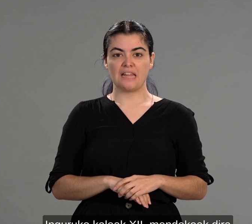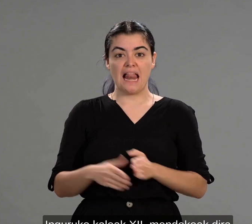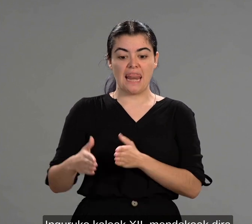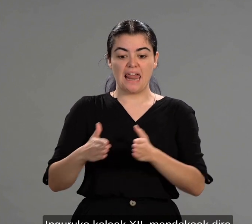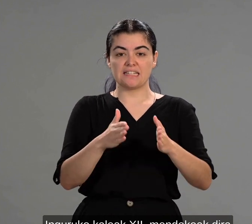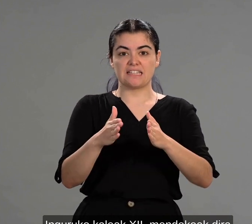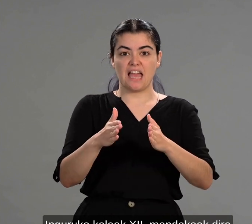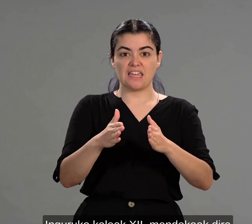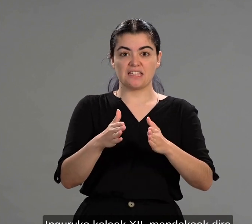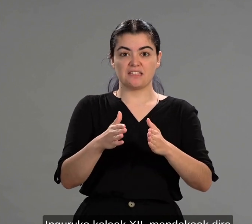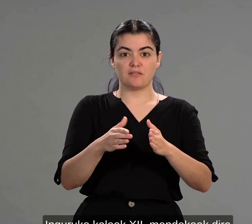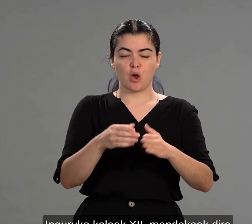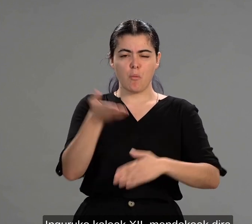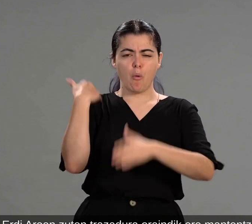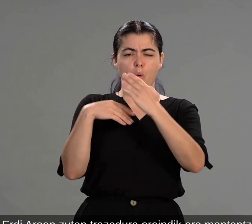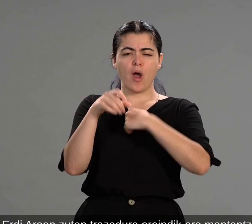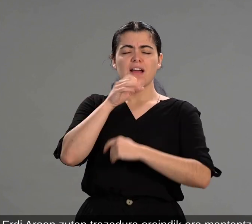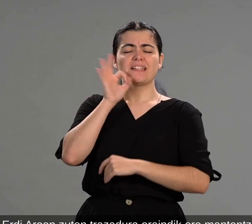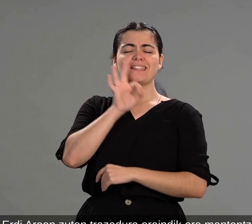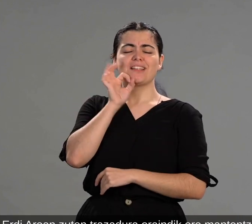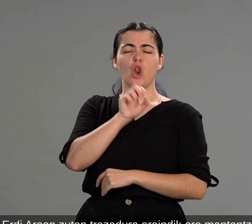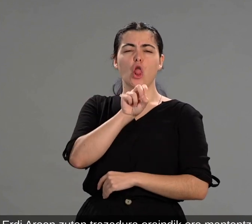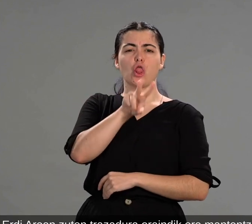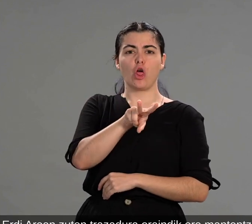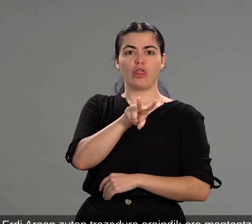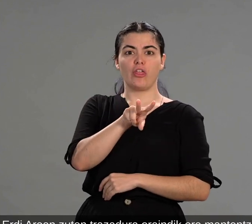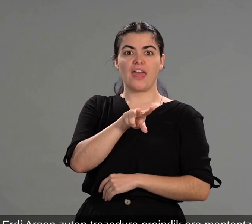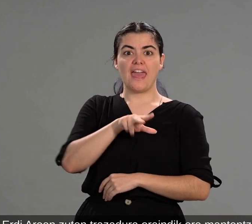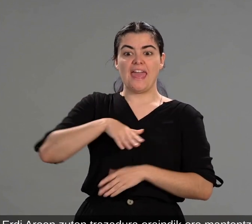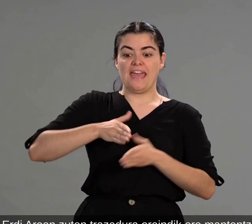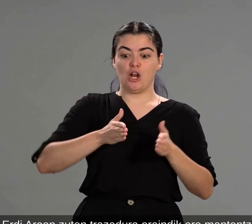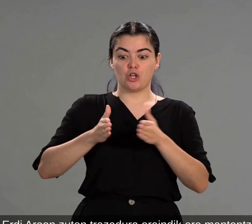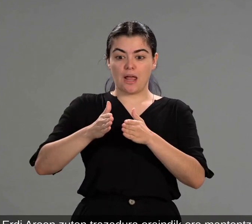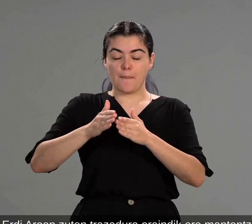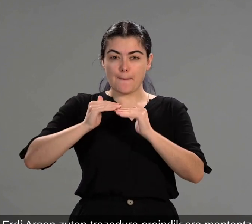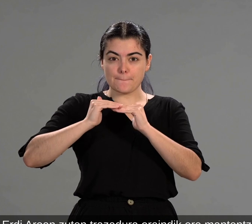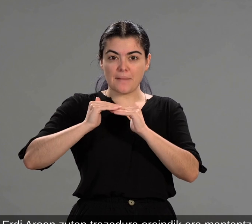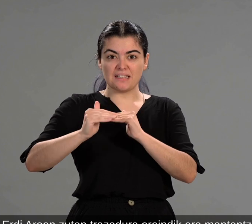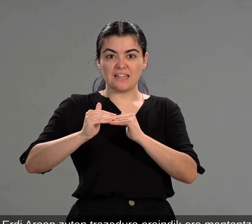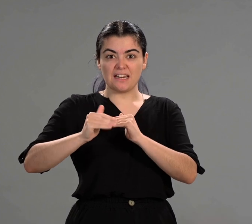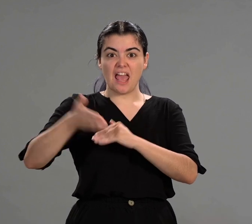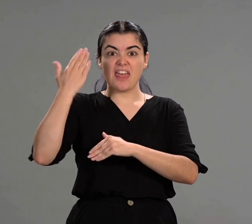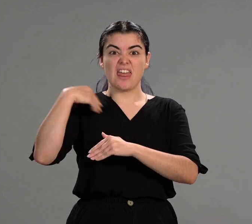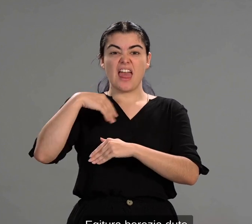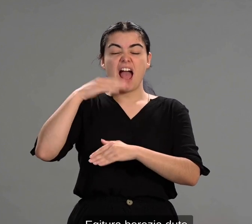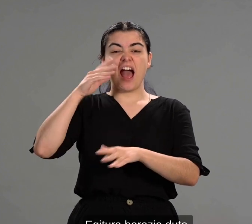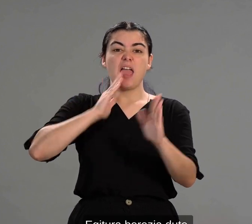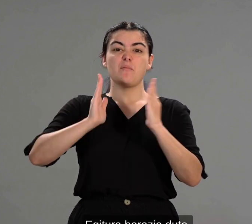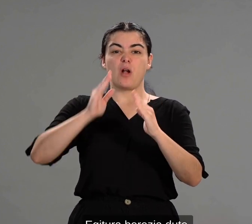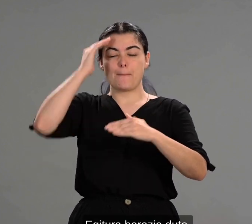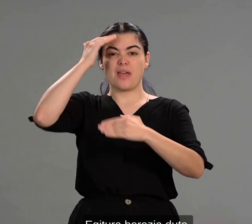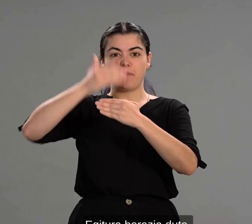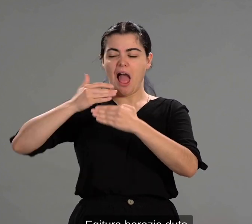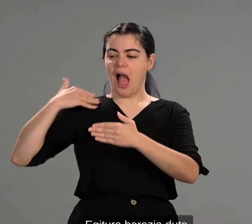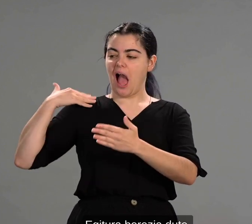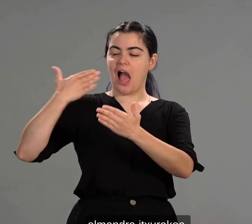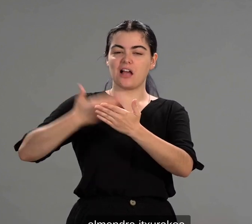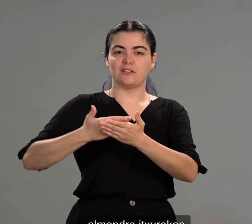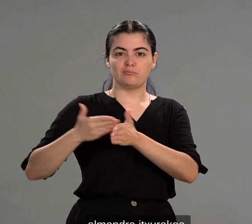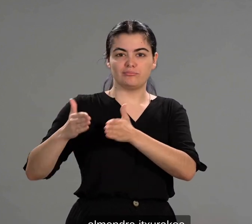kamabigarren mendekoak dira eta erdiaroan zuten trazadura orain dikere mantentzen dute. Egitura berezia dute, almendra